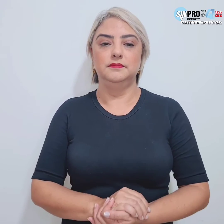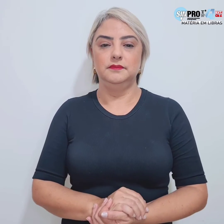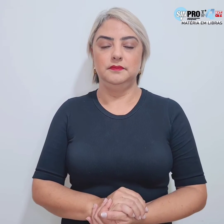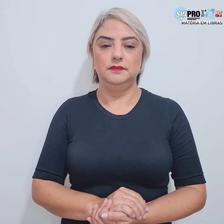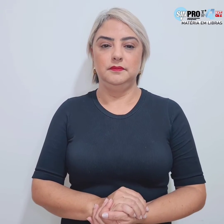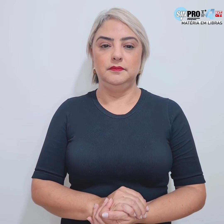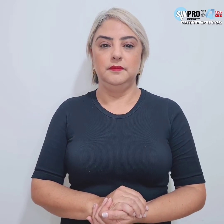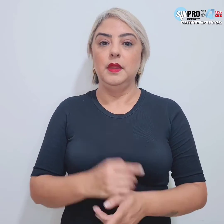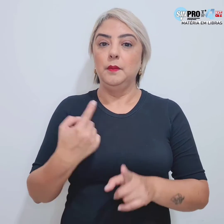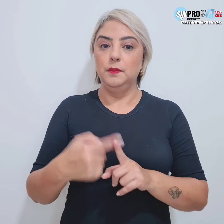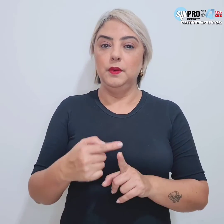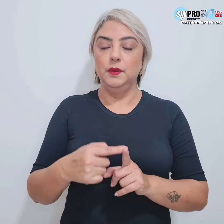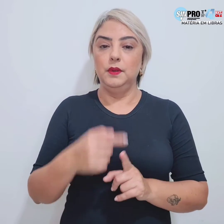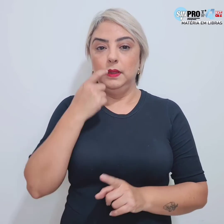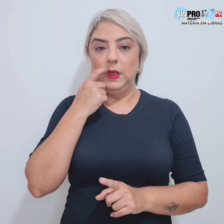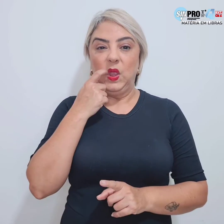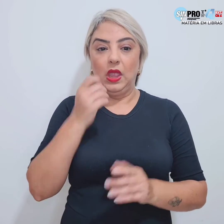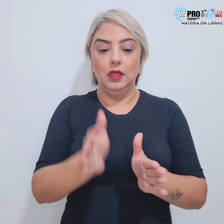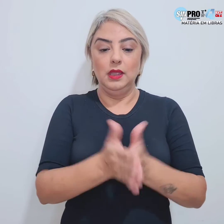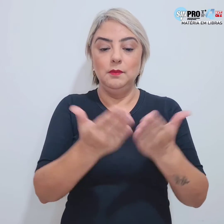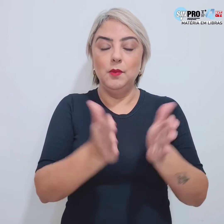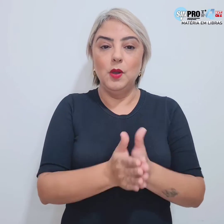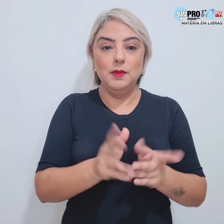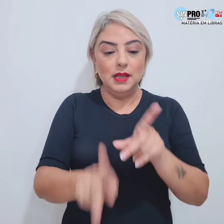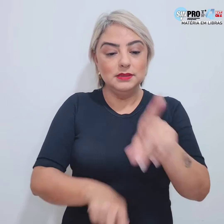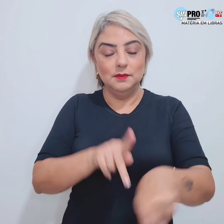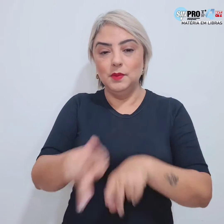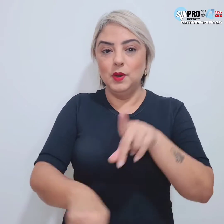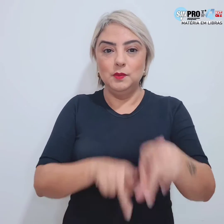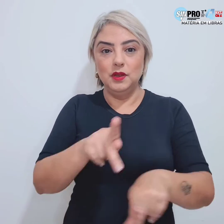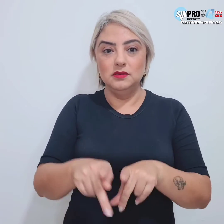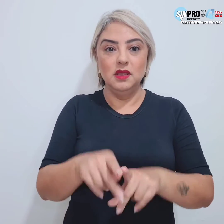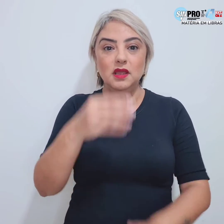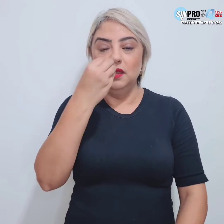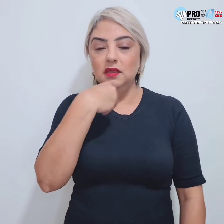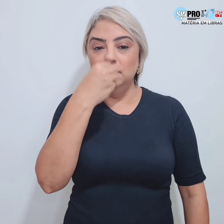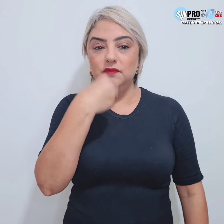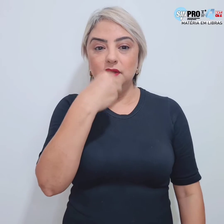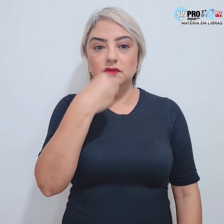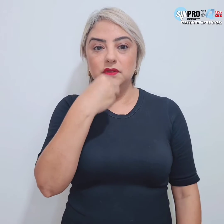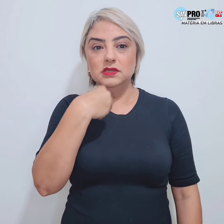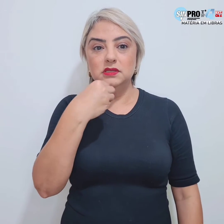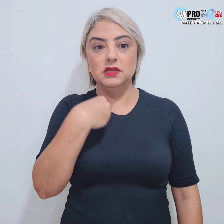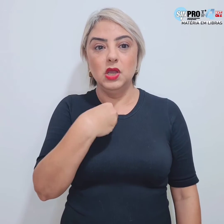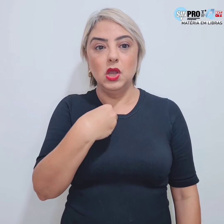porque empobrece o povo e enfraquece o Estado Nacional.